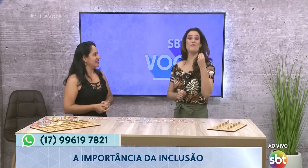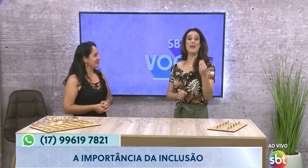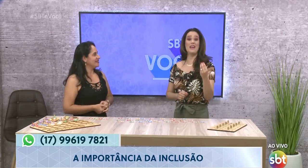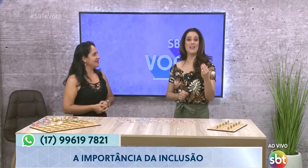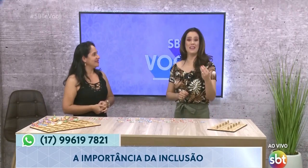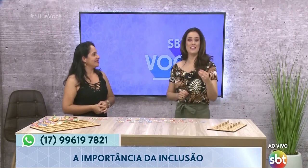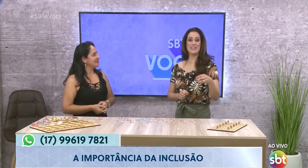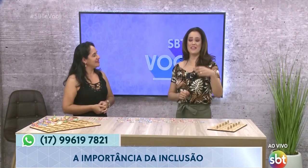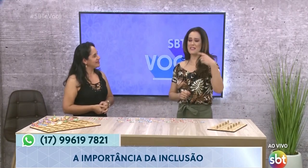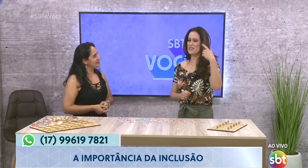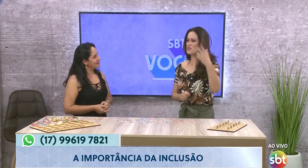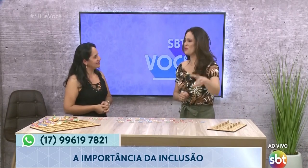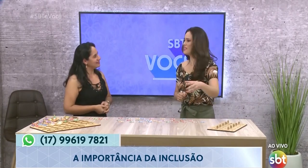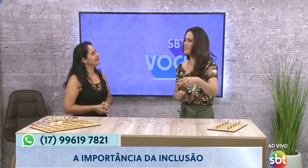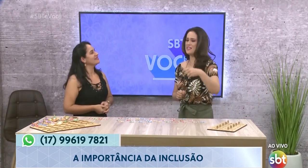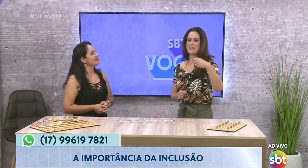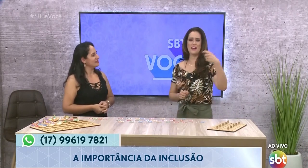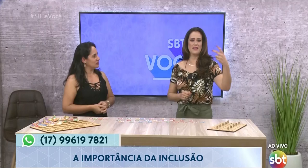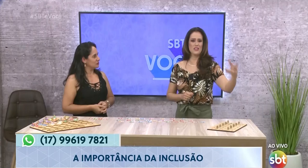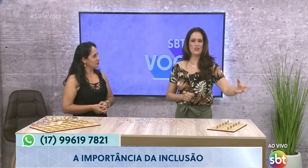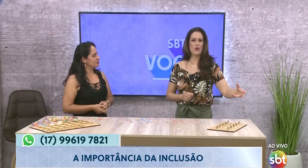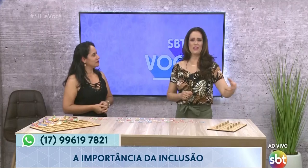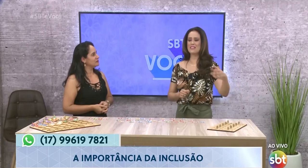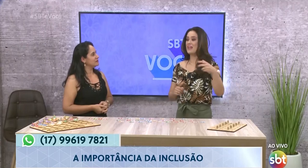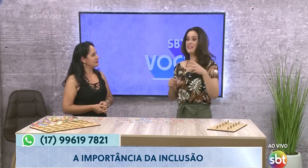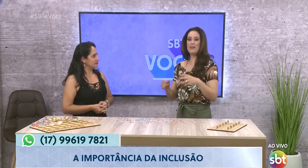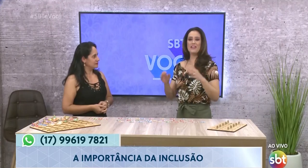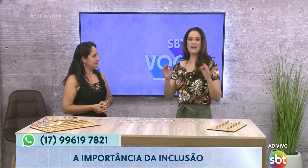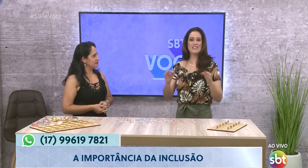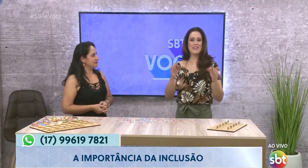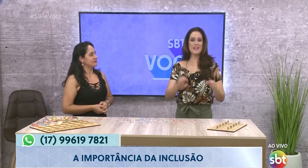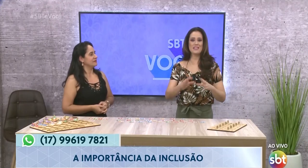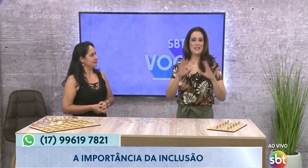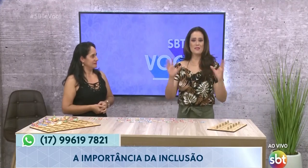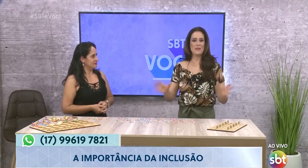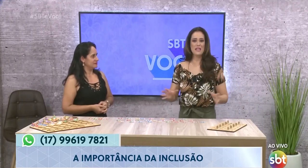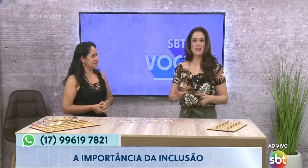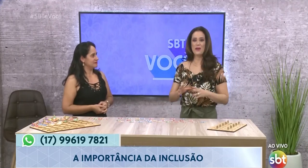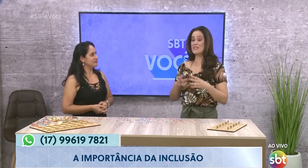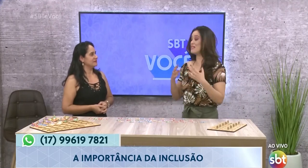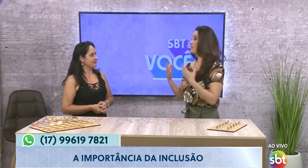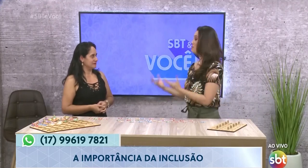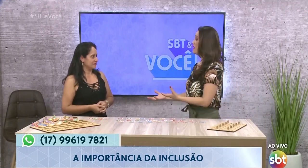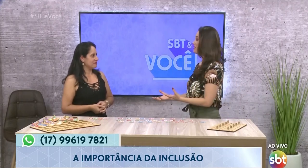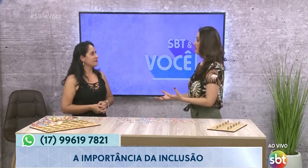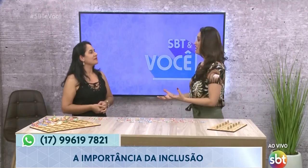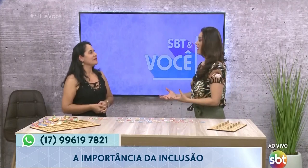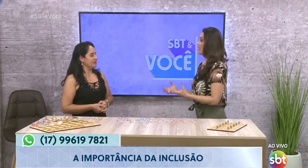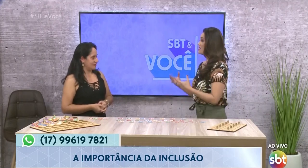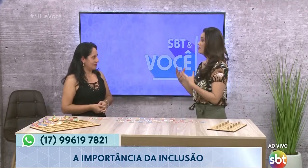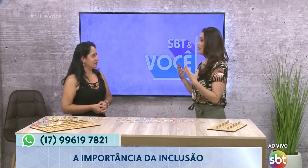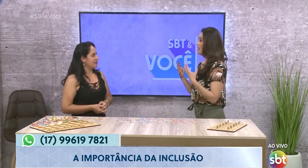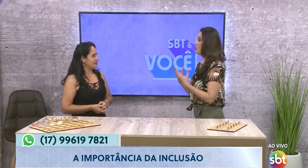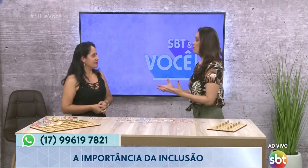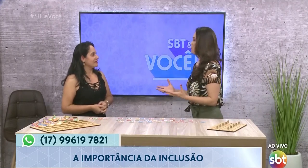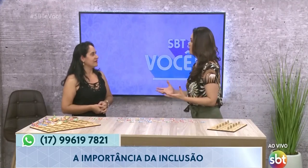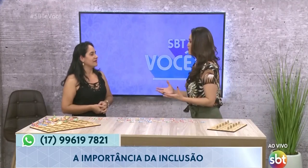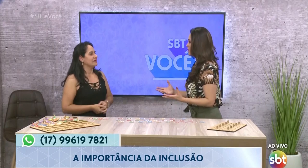veem, né, se a criança é surda, se a criança tá na cadeira de rodas. Não, criança é criança, elas brincam, elas se respeitam. Elas não têm nenhum tipo de